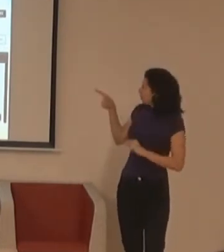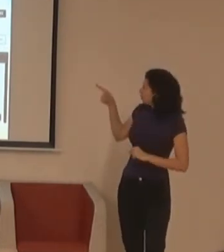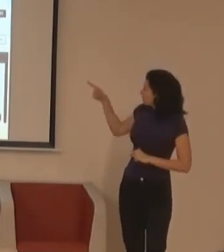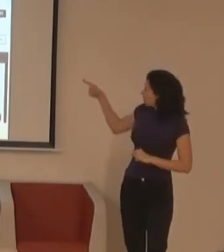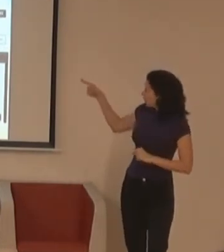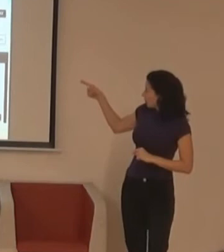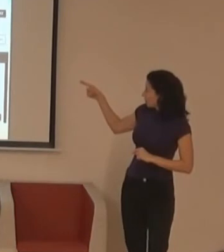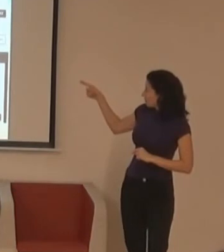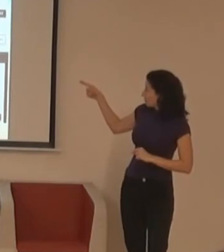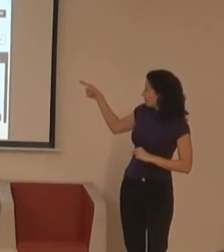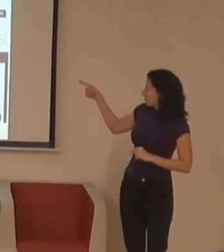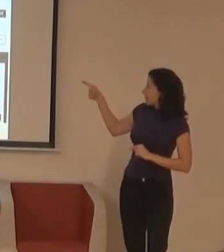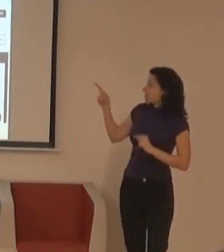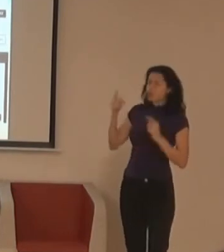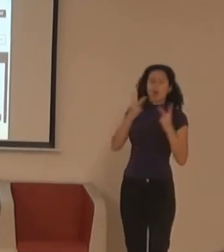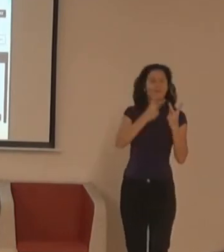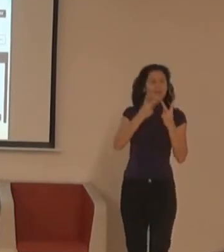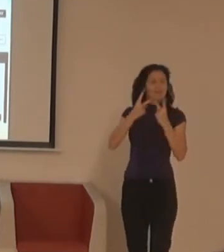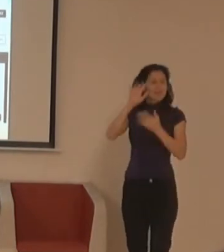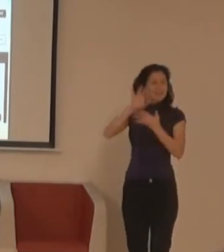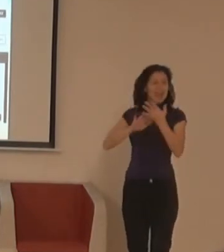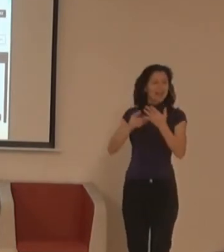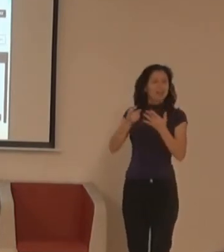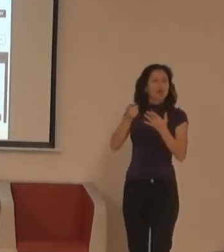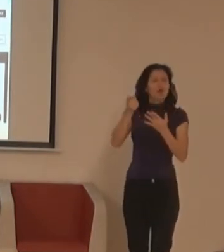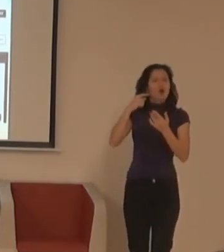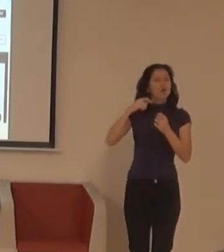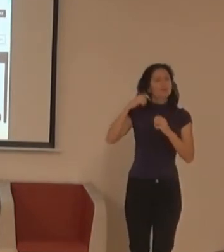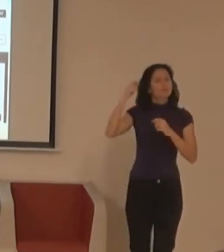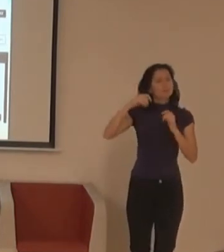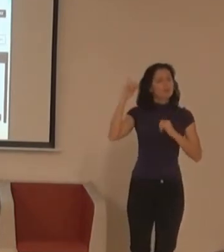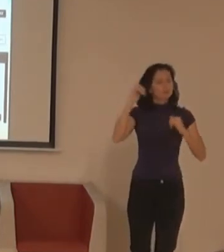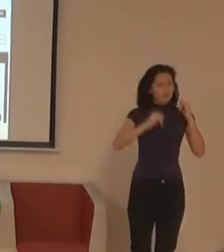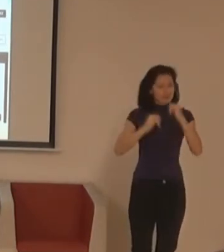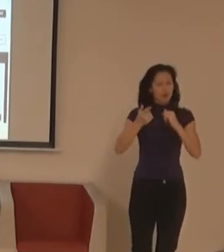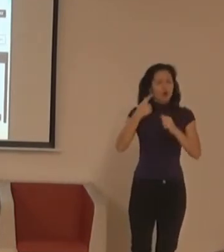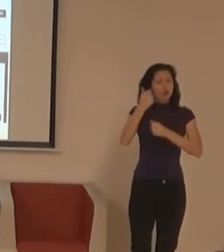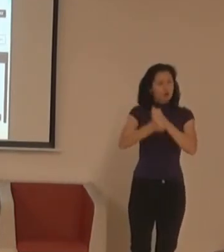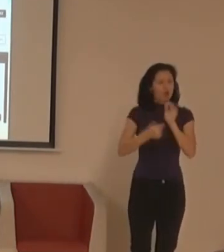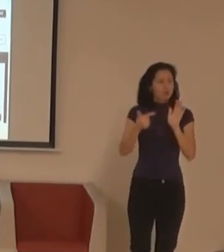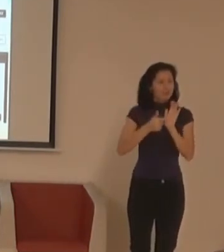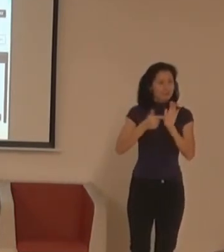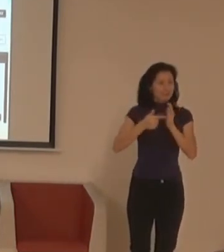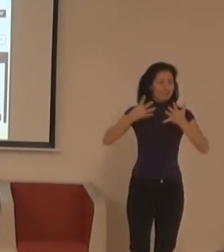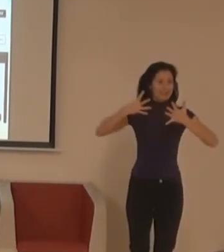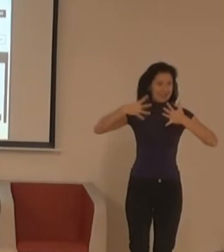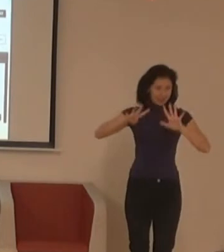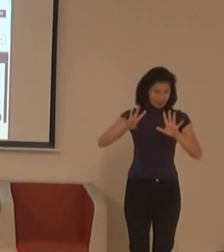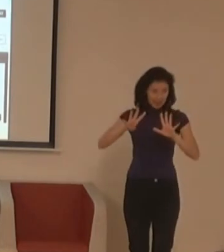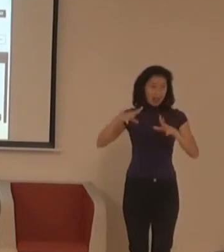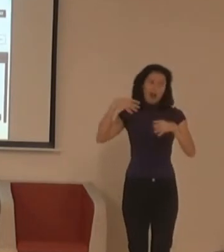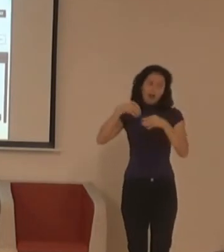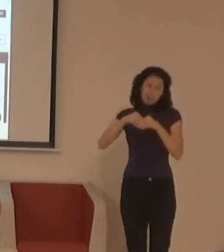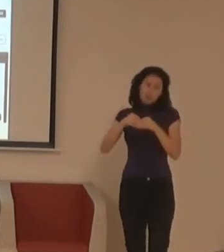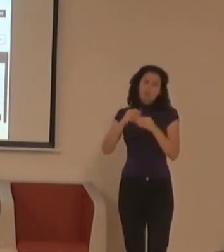je prostě web ve vizuálu festivalu v roce 2019, který má ale pár důležitých věcí. Má tady